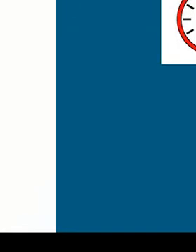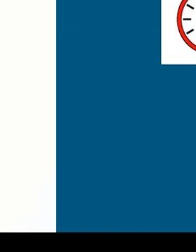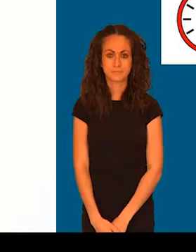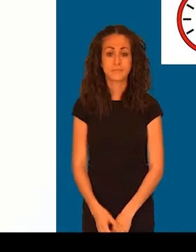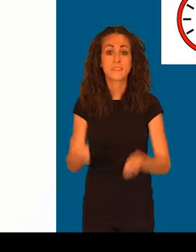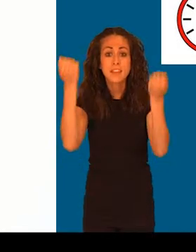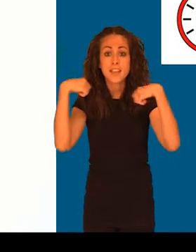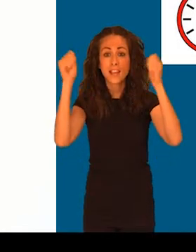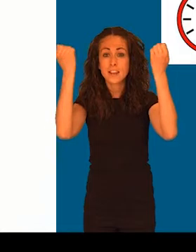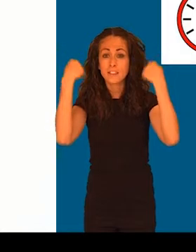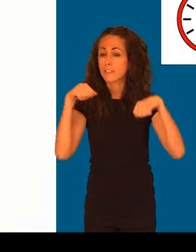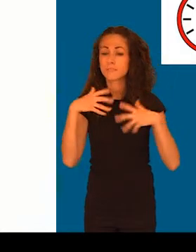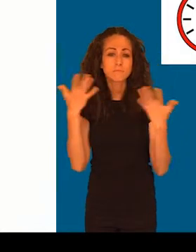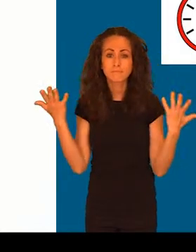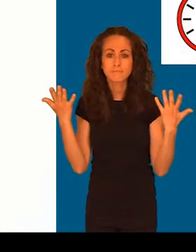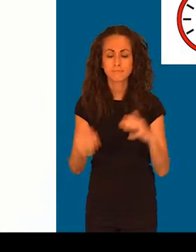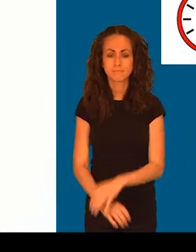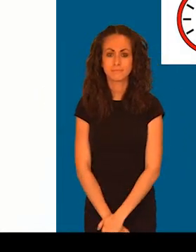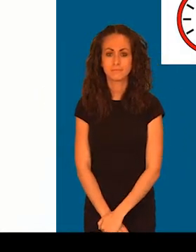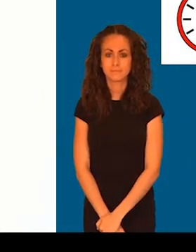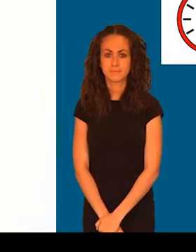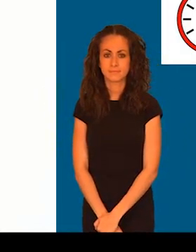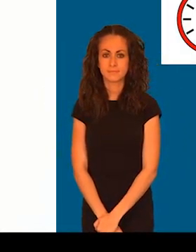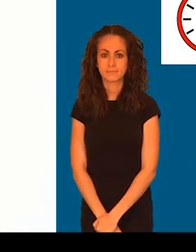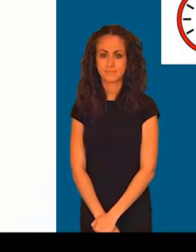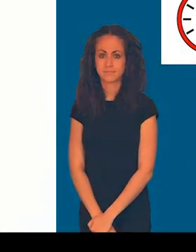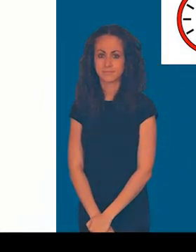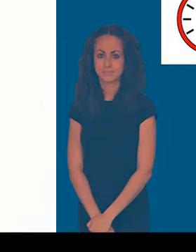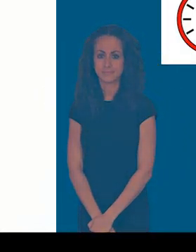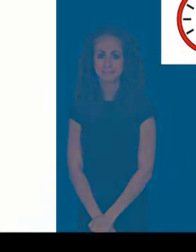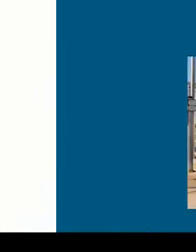Ejercicios a realizar, elíptica, timón, máquina de dorsales y prensa de piernas.